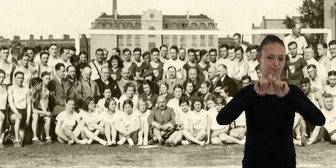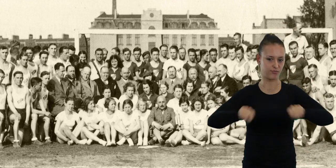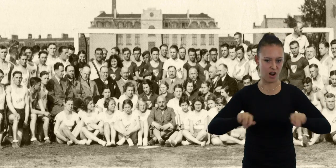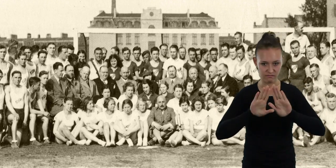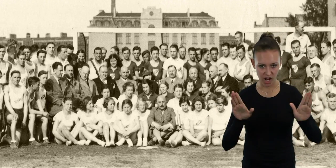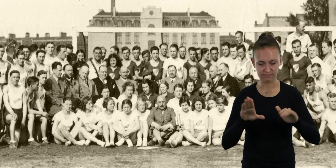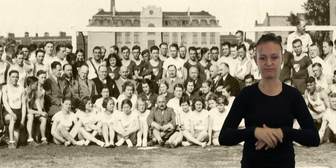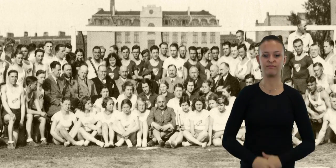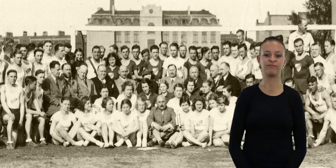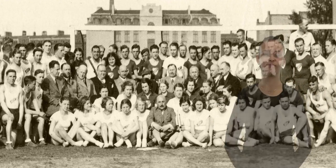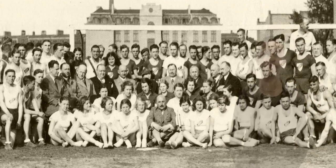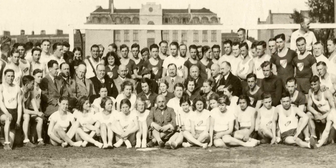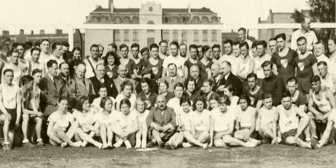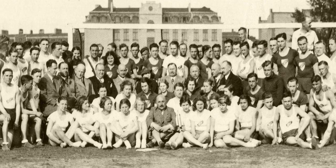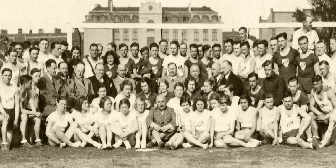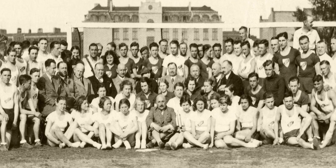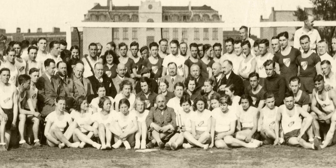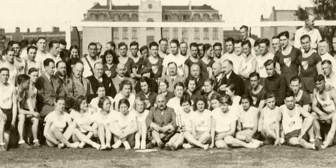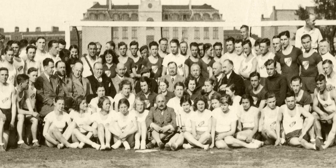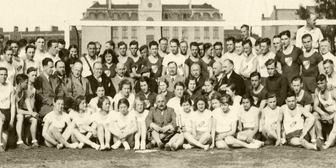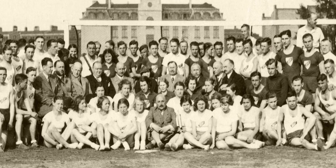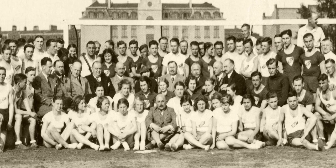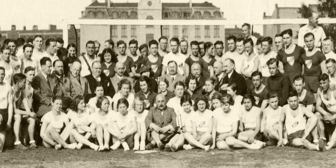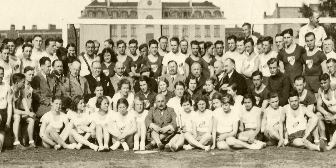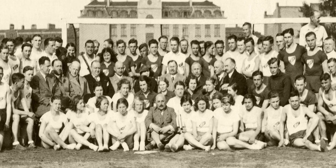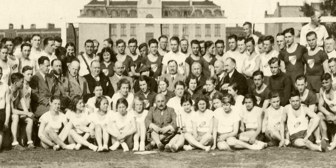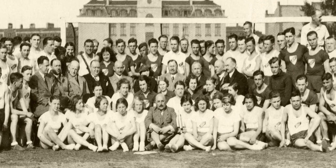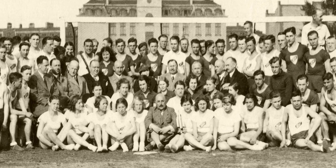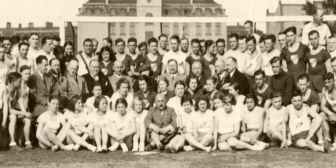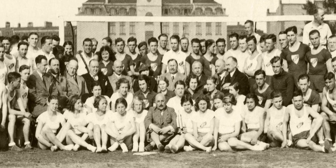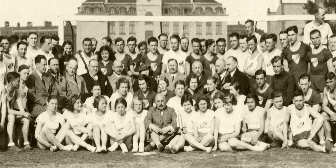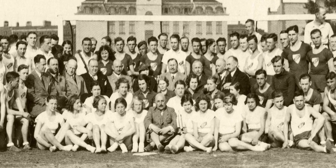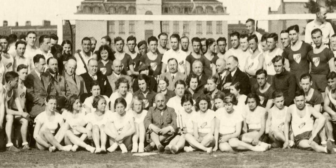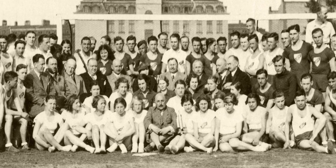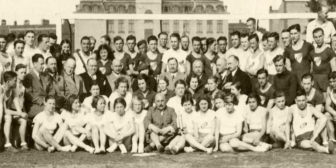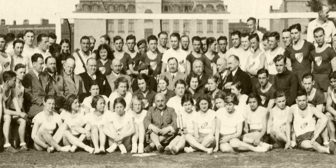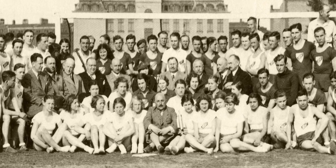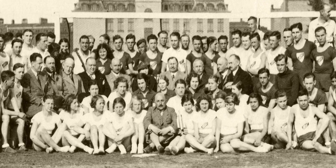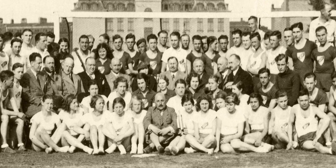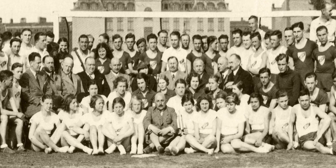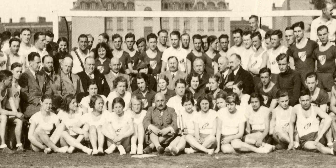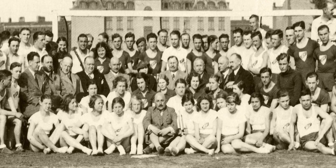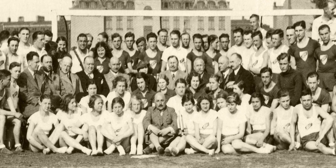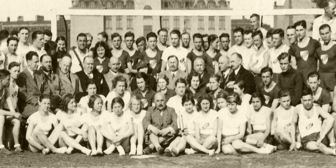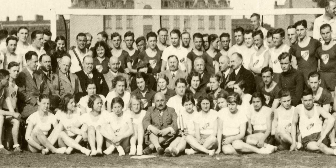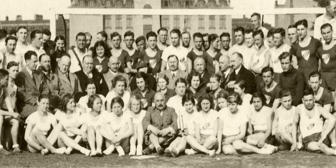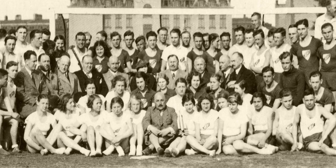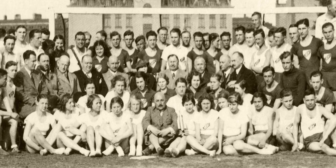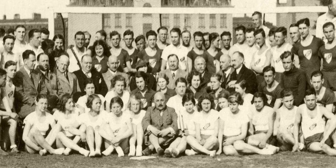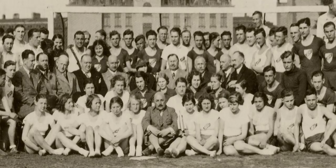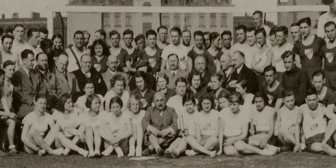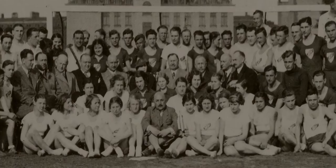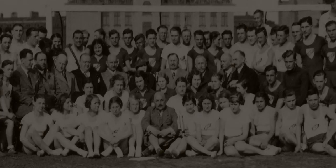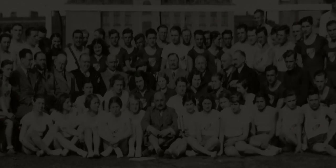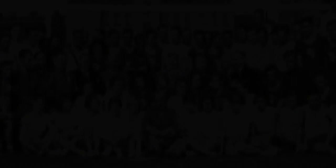terenie zakładu w zamian za reprezentowanie ich barw. Był to wyłom w zasadach amatorskiego sportu okresu międzywojennego.